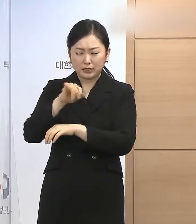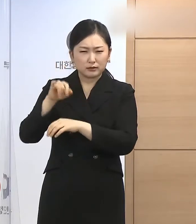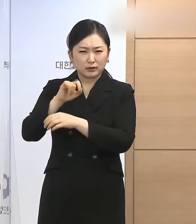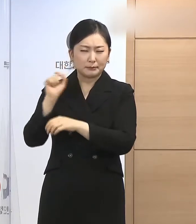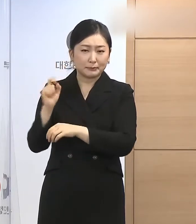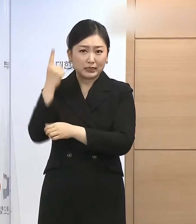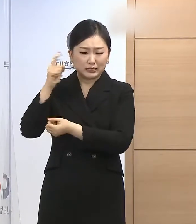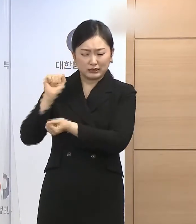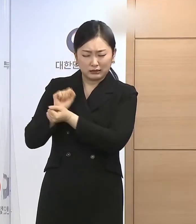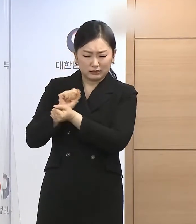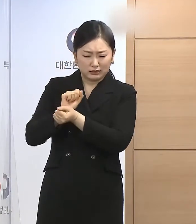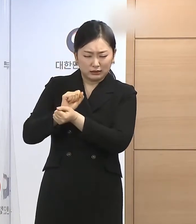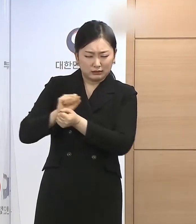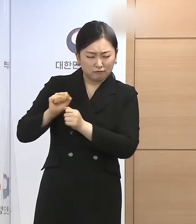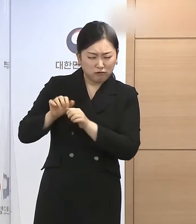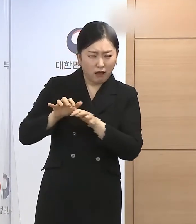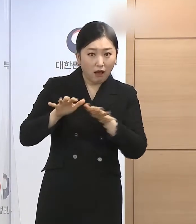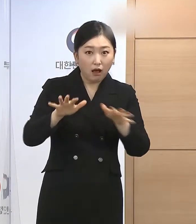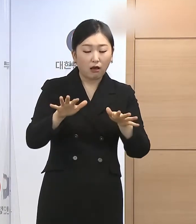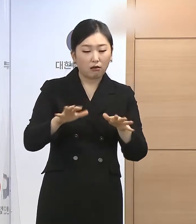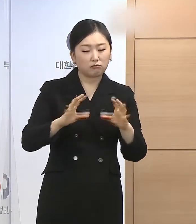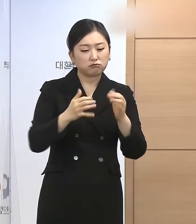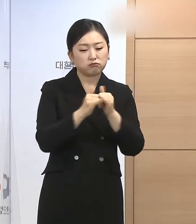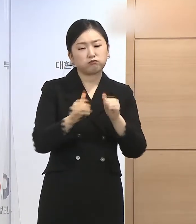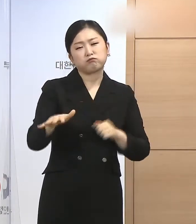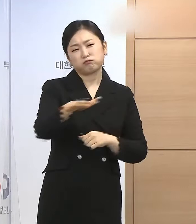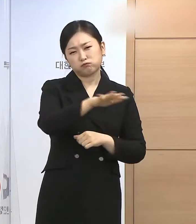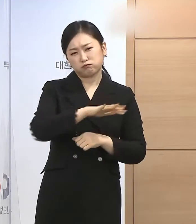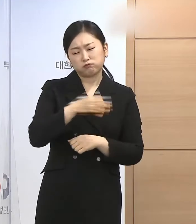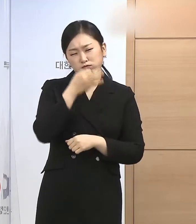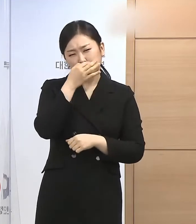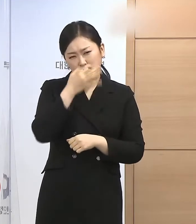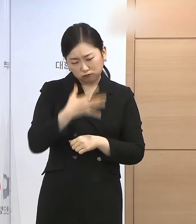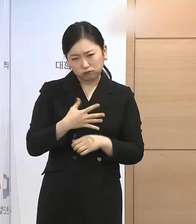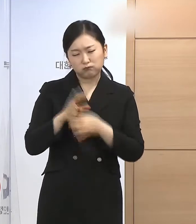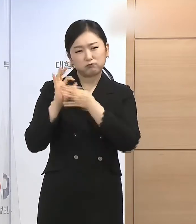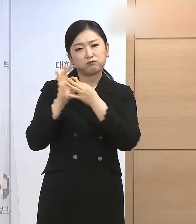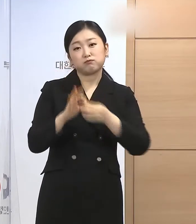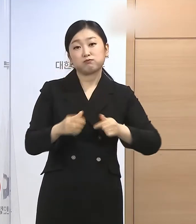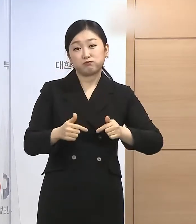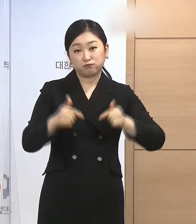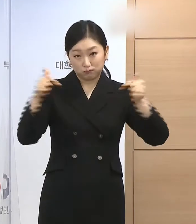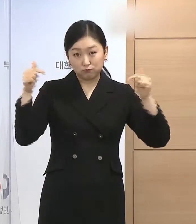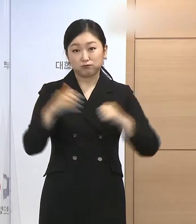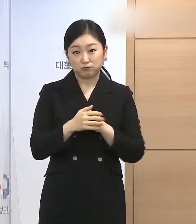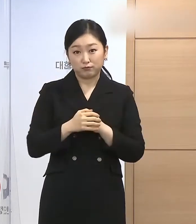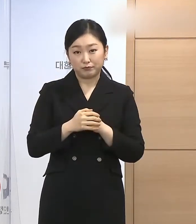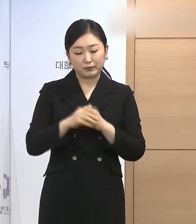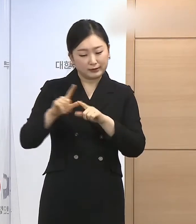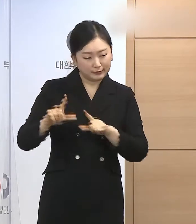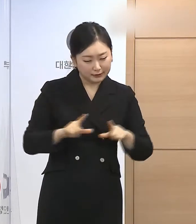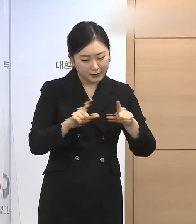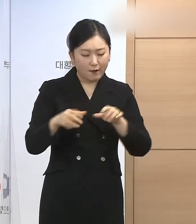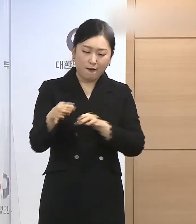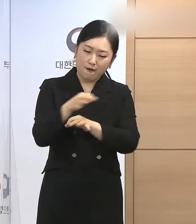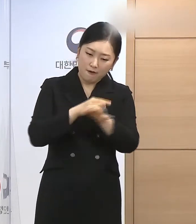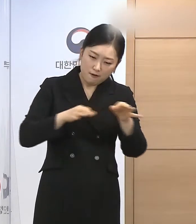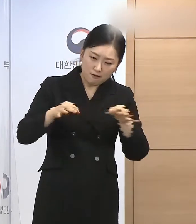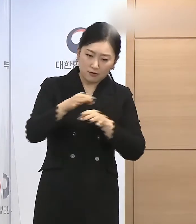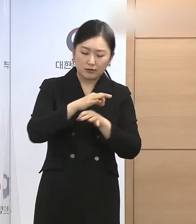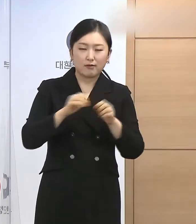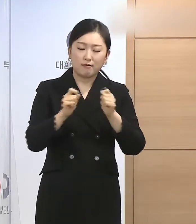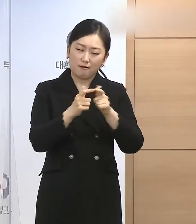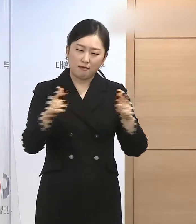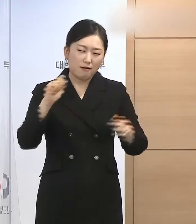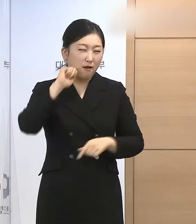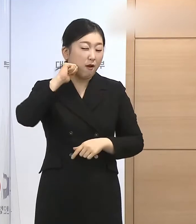국민들의 어려움이 가중되고 있는 상황에서 국민들의 민생 및 경제활동 등 서민층